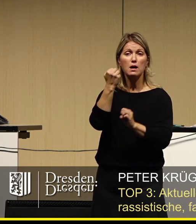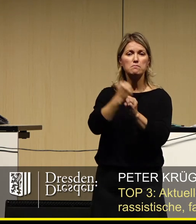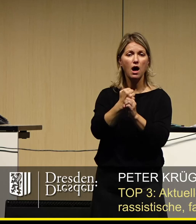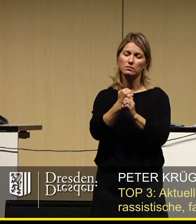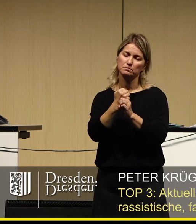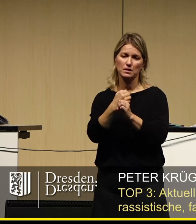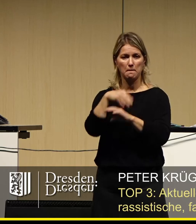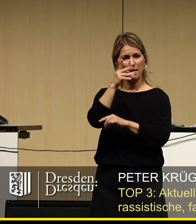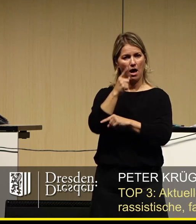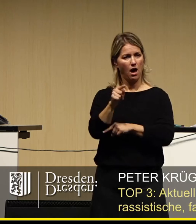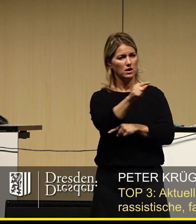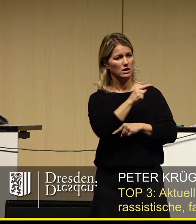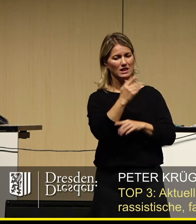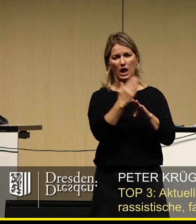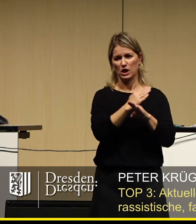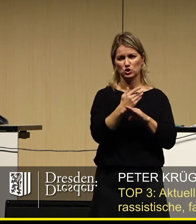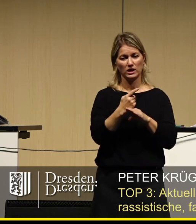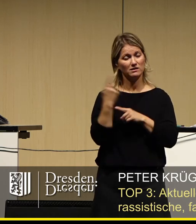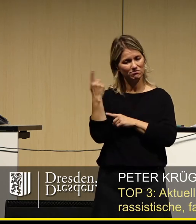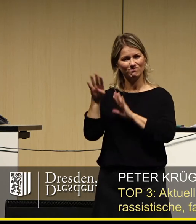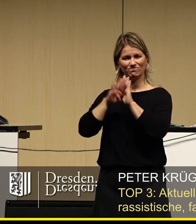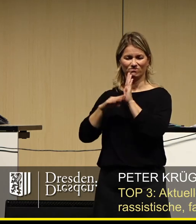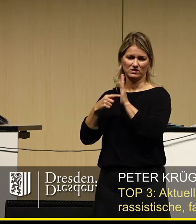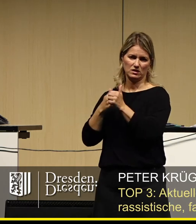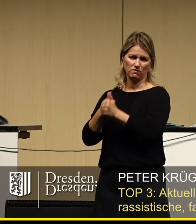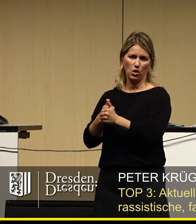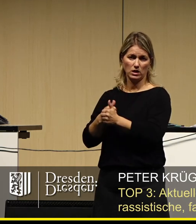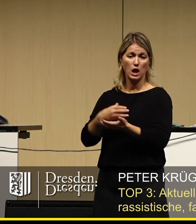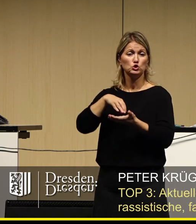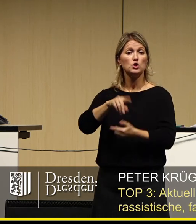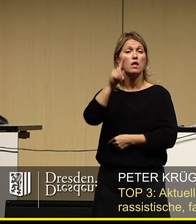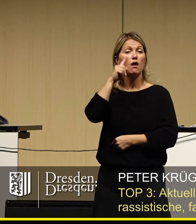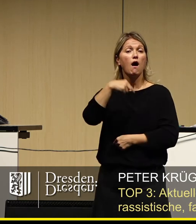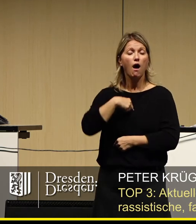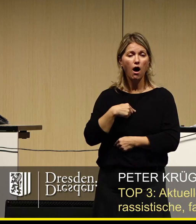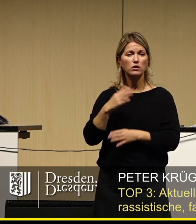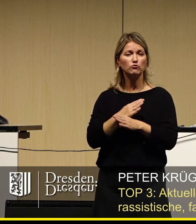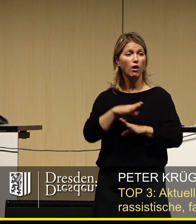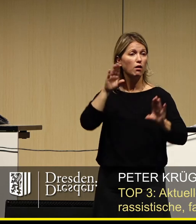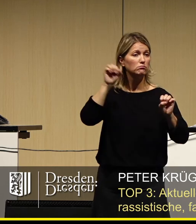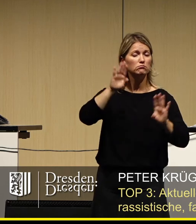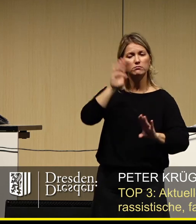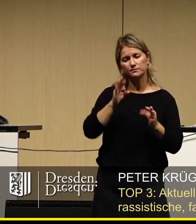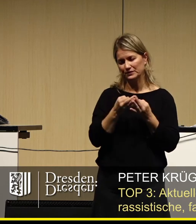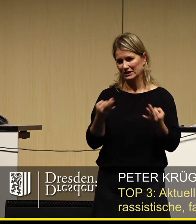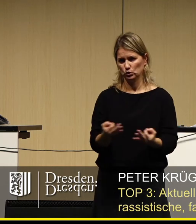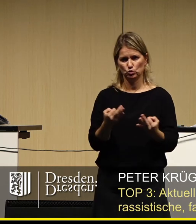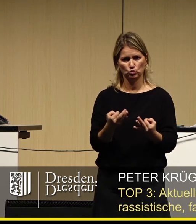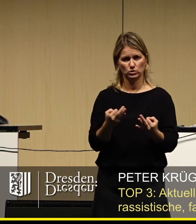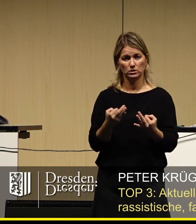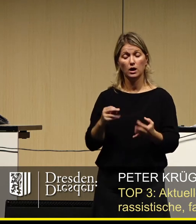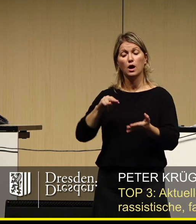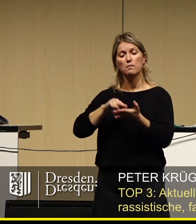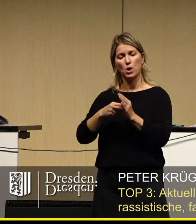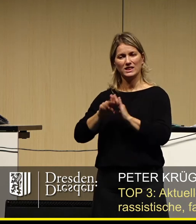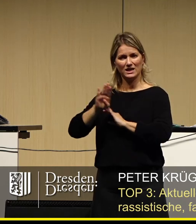Mehrheitsfindung getroffen werden und obliegt daher auch nicht dem Stadtrat. Es ist die Aufgabe der Politik, aus der jeweils eigenen